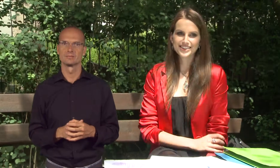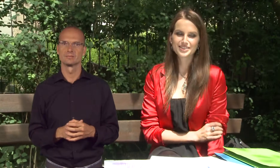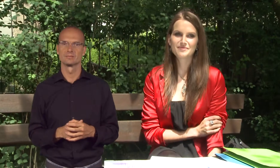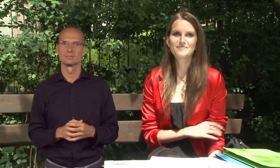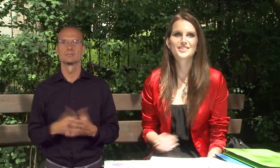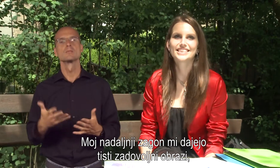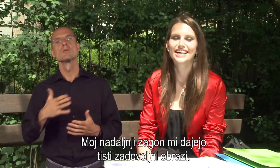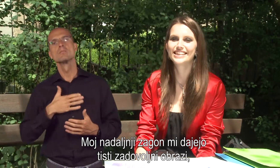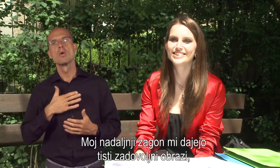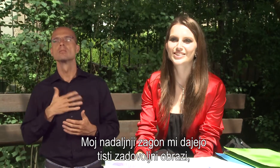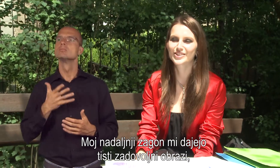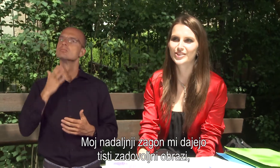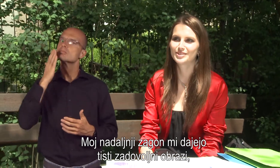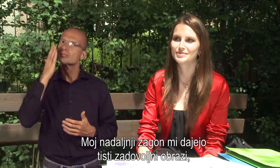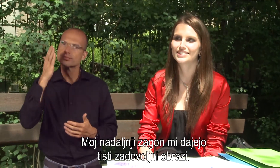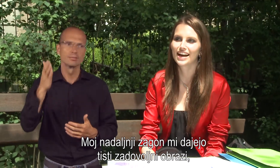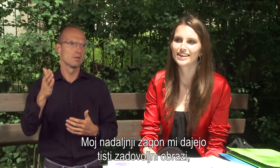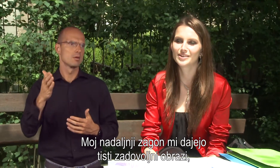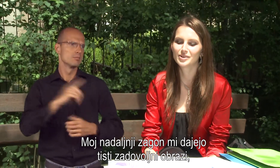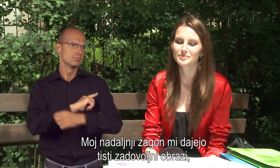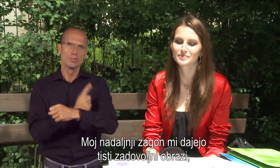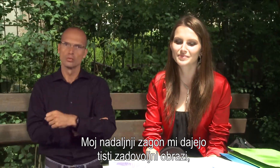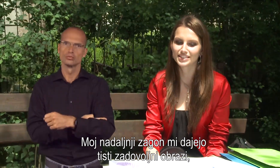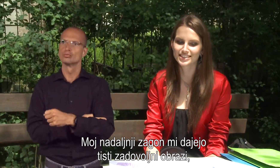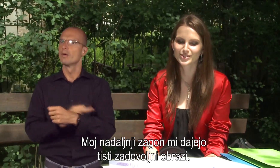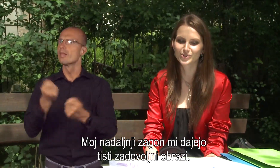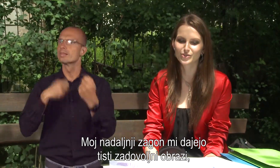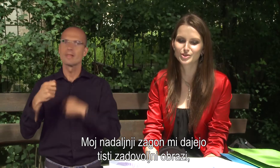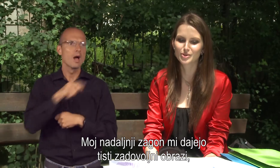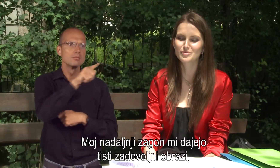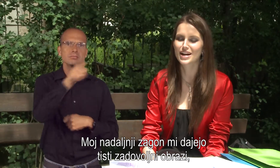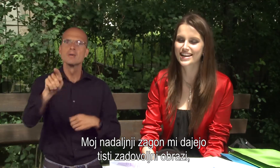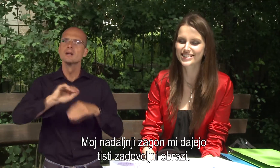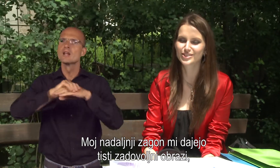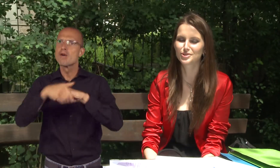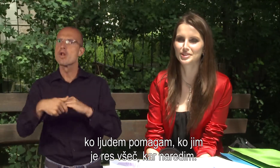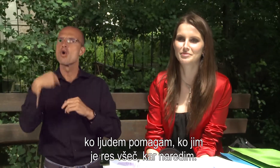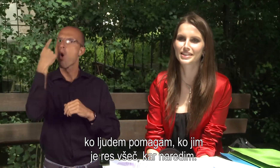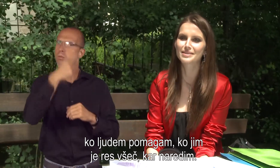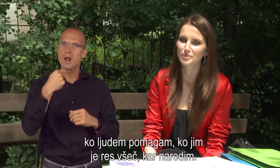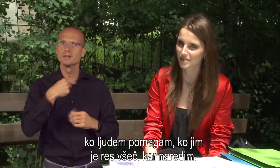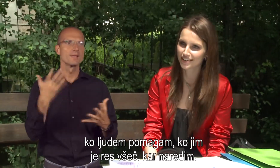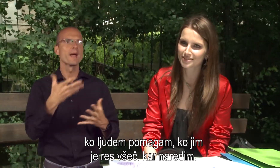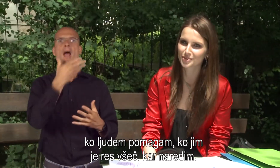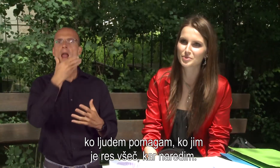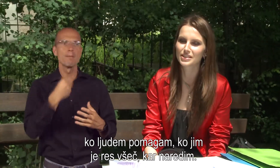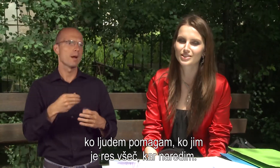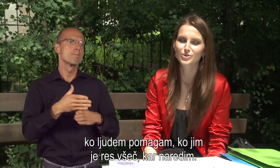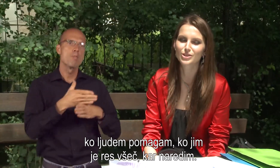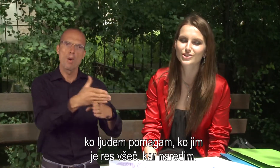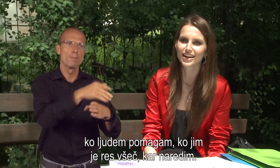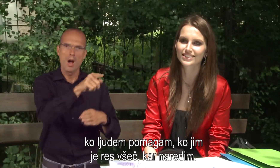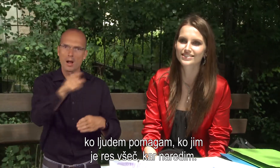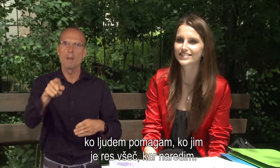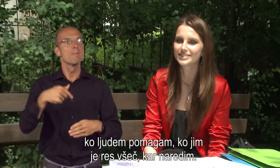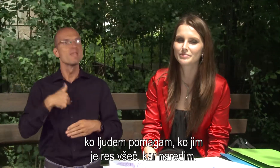Moj nadaljni zagon mi dajejo tisti zadovoljni obrazi, ko ljudem nekaj pomagam, ko jim res